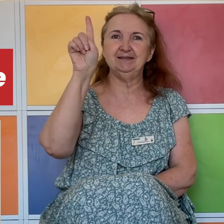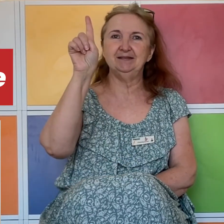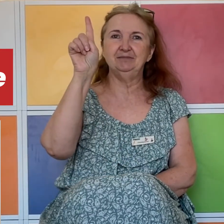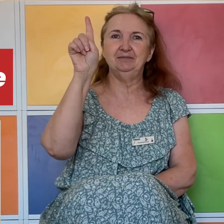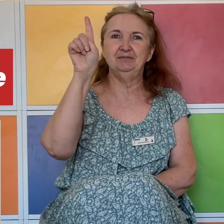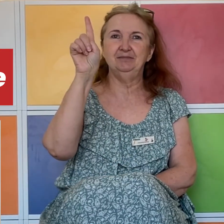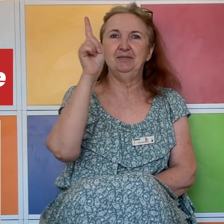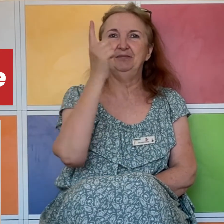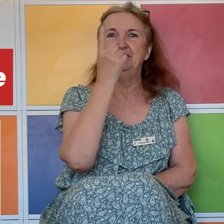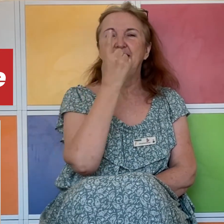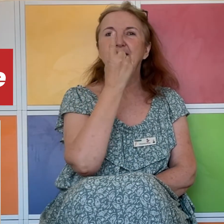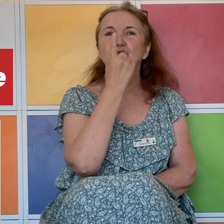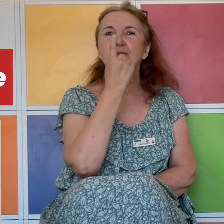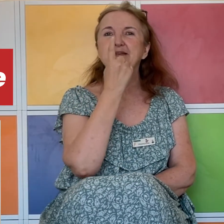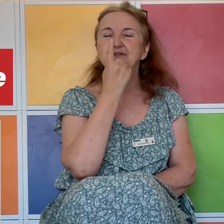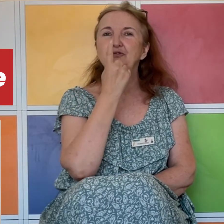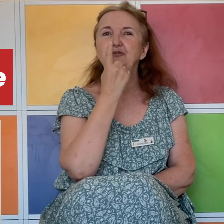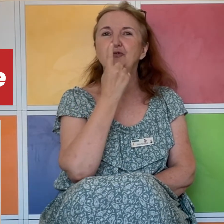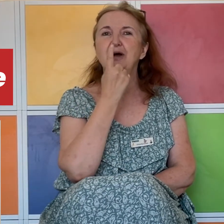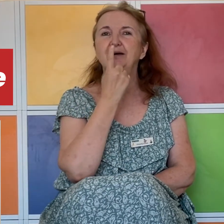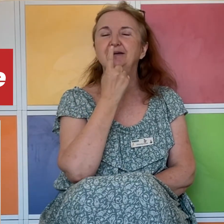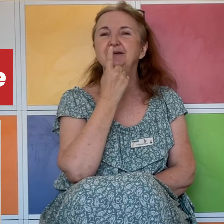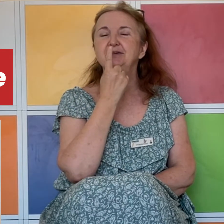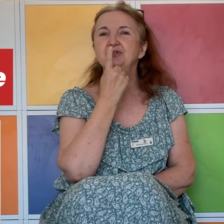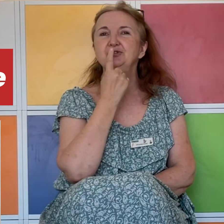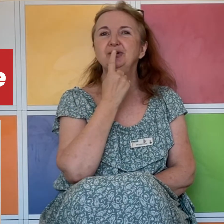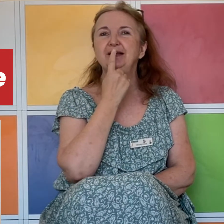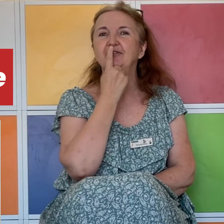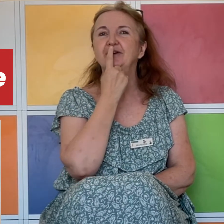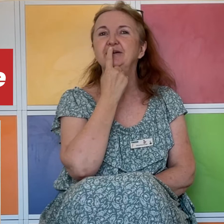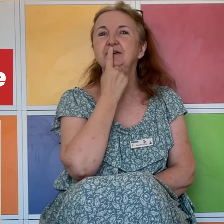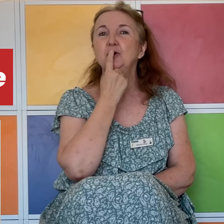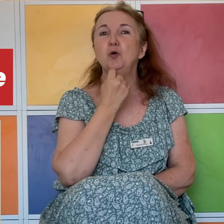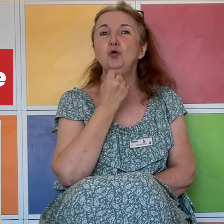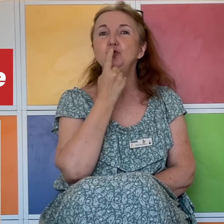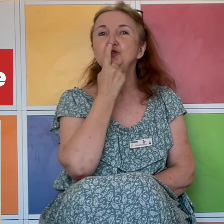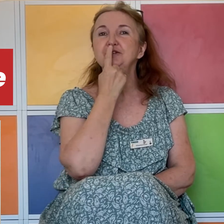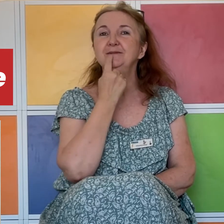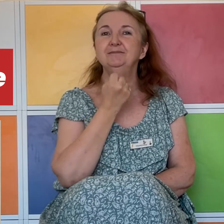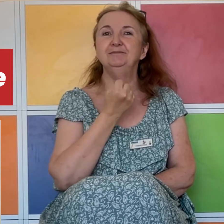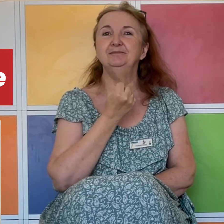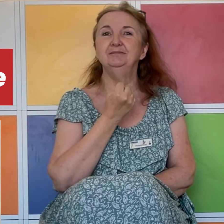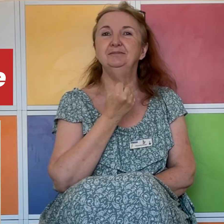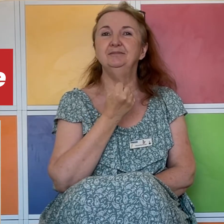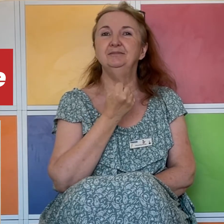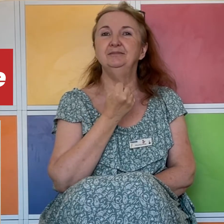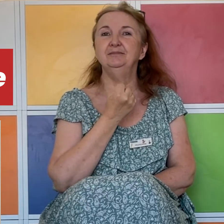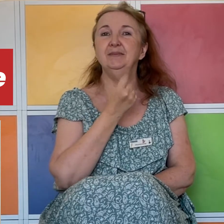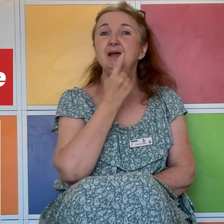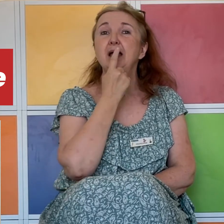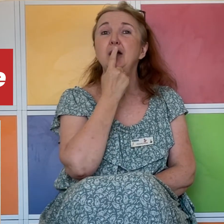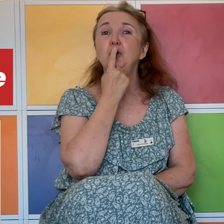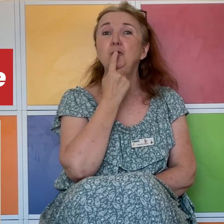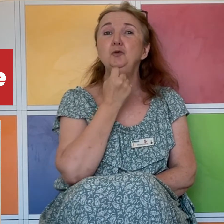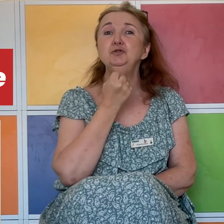et on le passe deux fois sur les lèvres. Rouge, rouge,